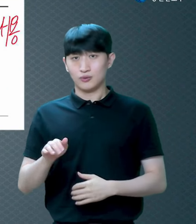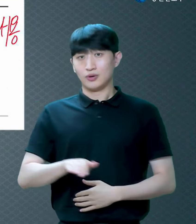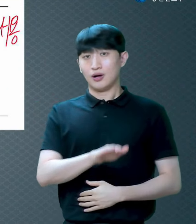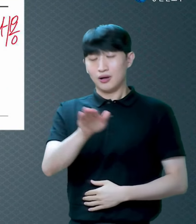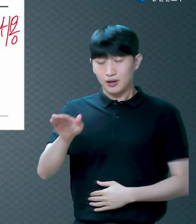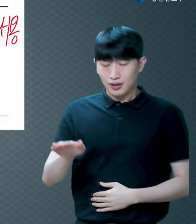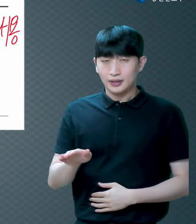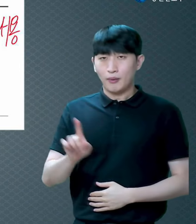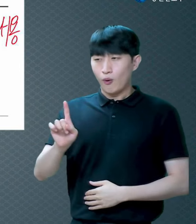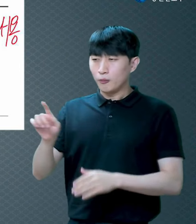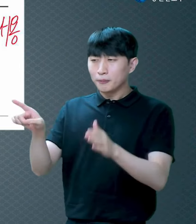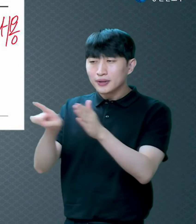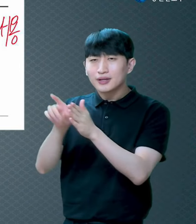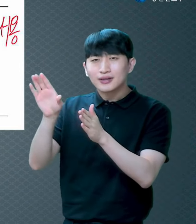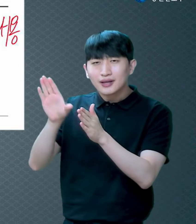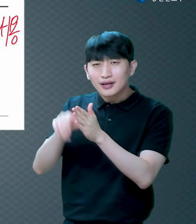거예요